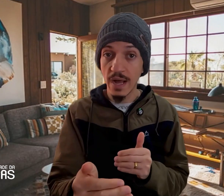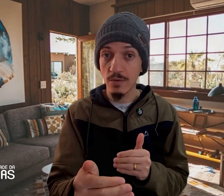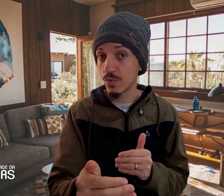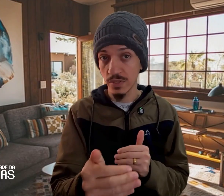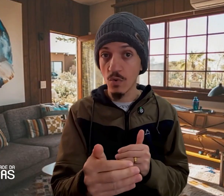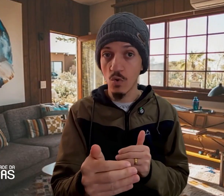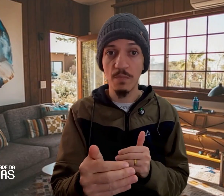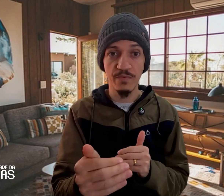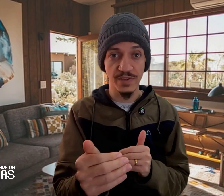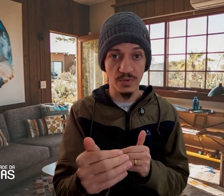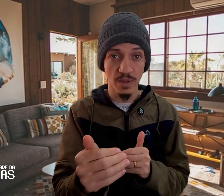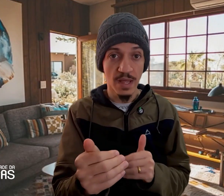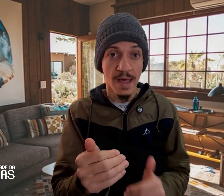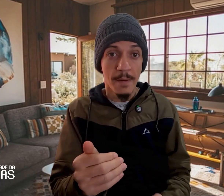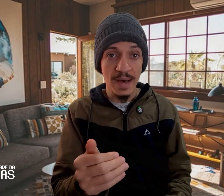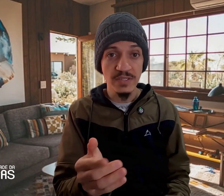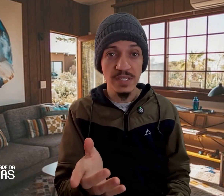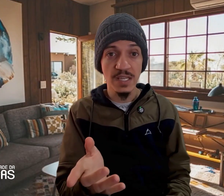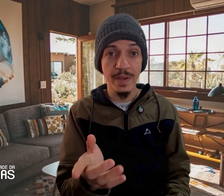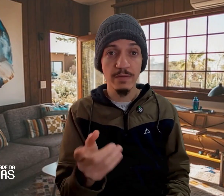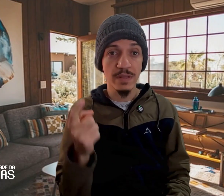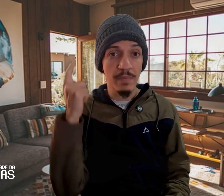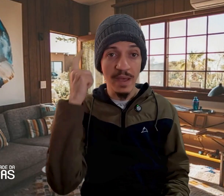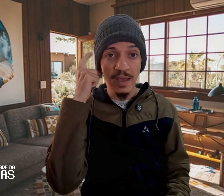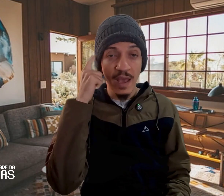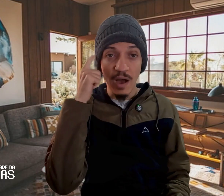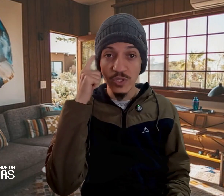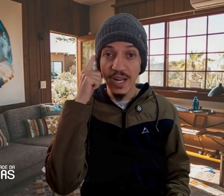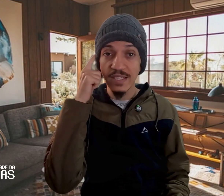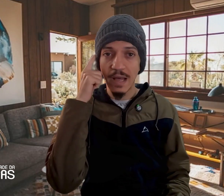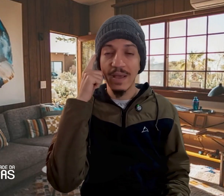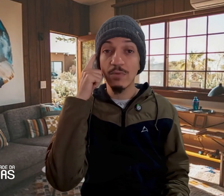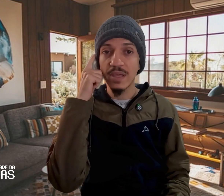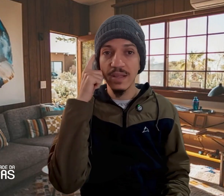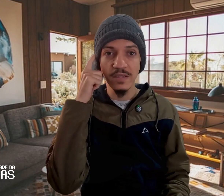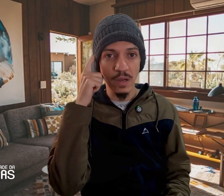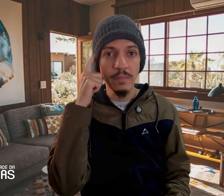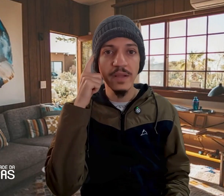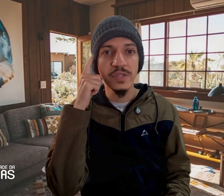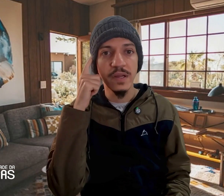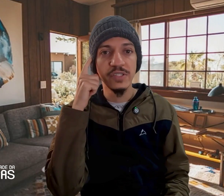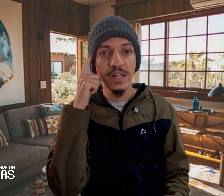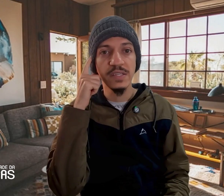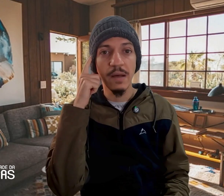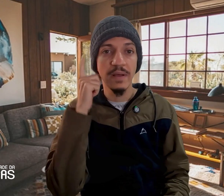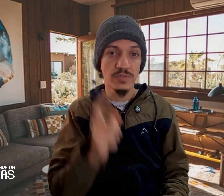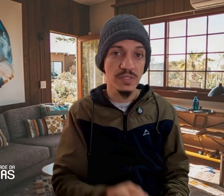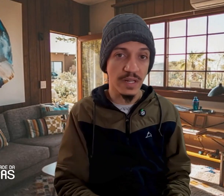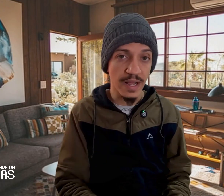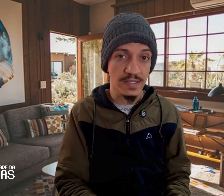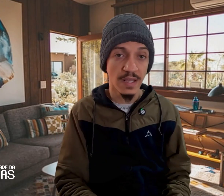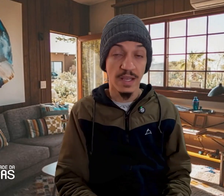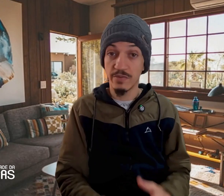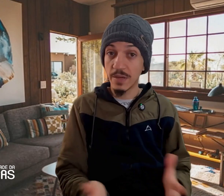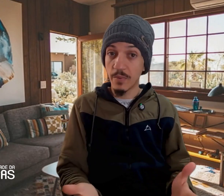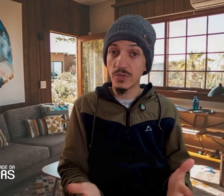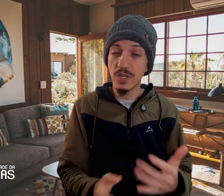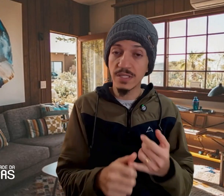com o seu corpo físico, mas diz respeito também ao gerenciamento aqui da sua mente, gerenciamento de estresse. E você pode utilizar